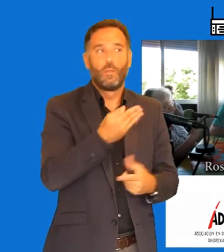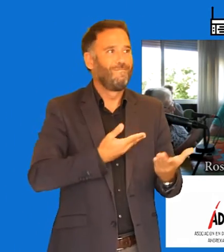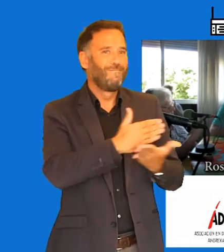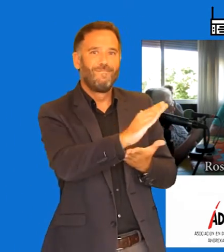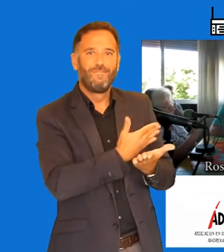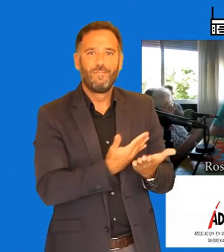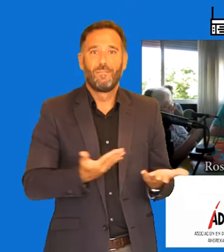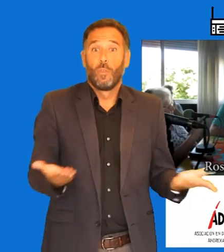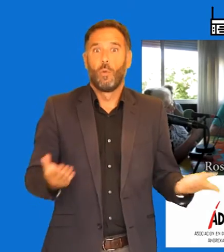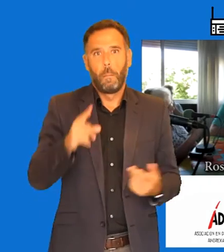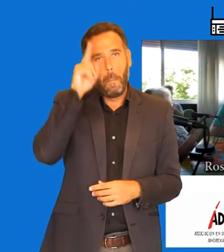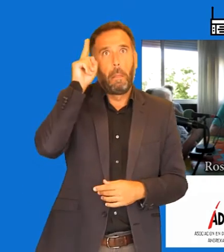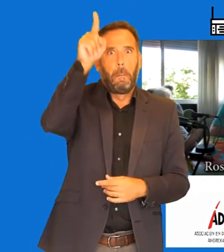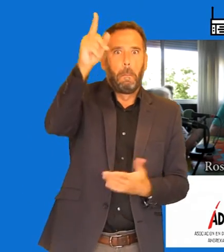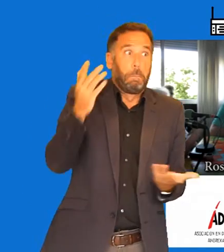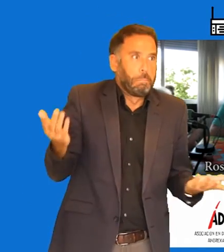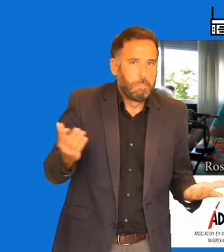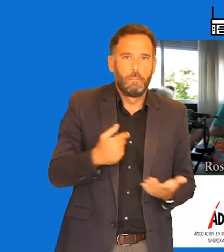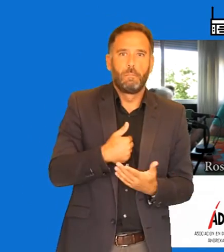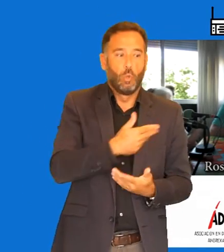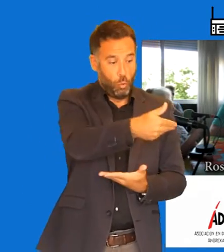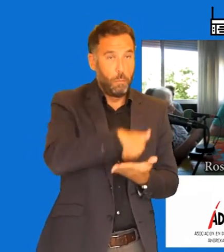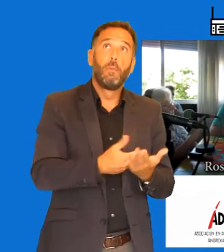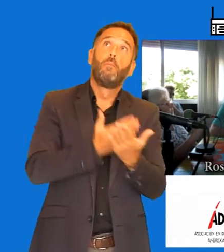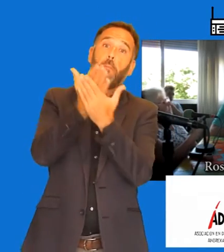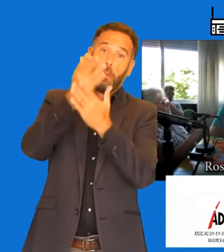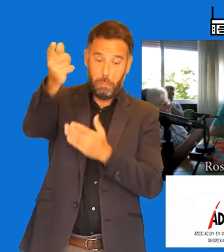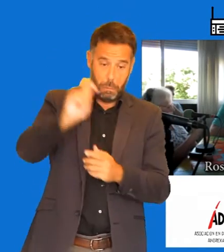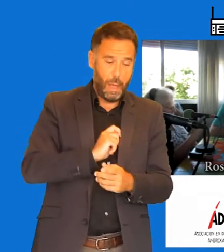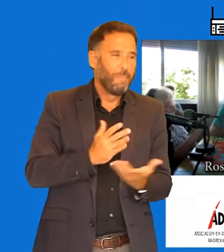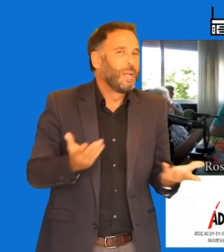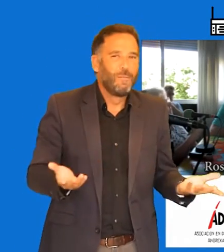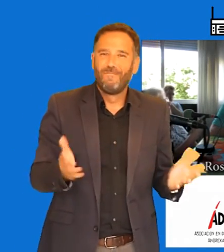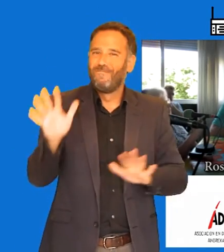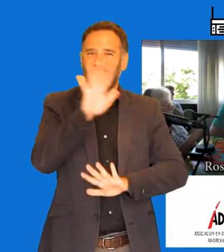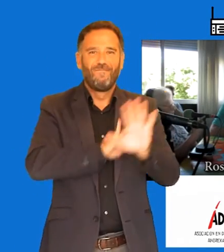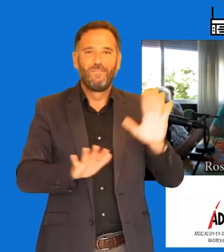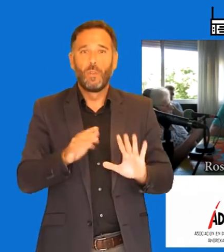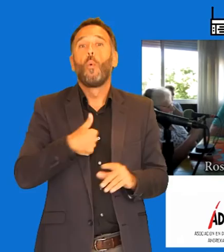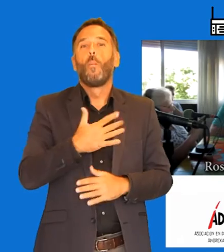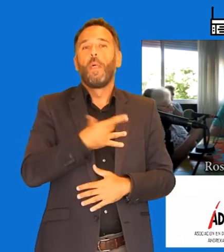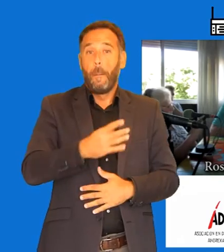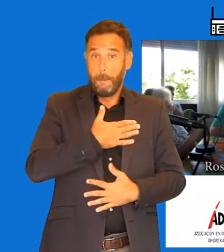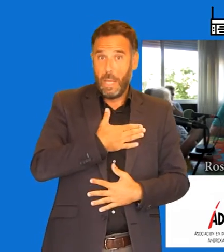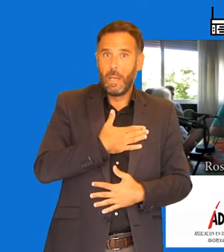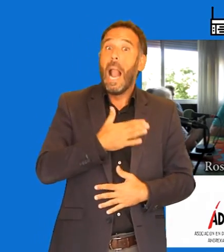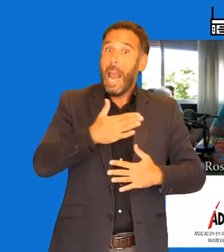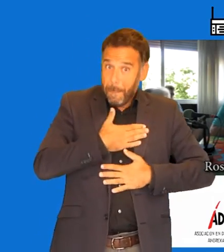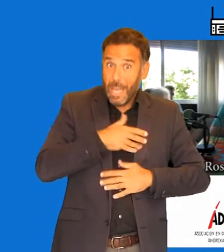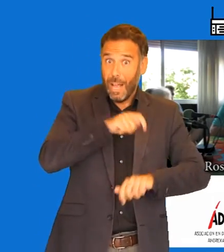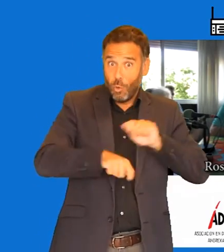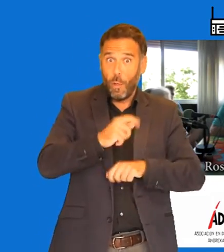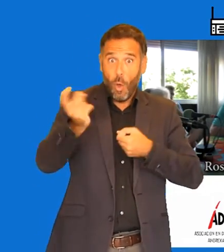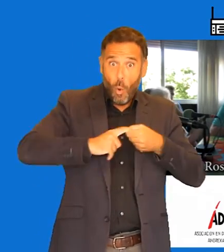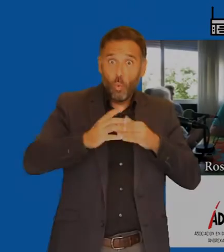dar la de Madrid, a menos que me la pida y yo lo puedo recabar. Claro, claro. Pero yo te puedo dar la mía. La mía va en aumento. La mía tiene